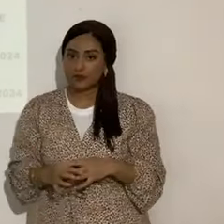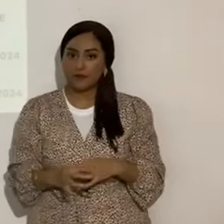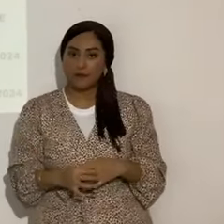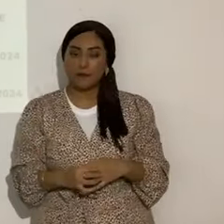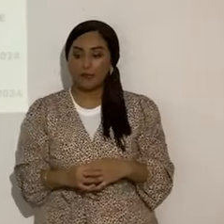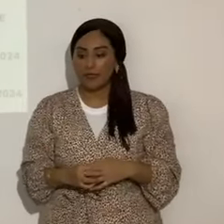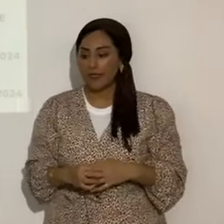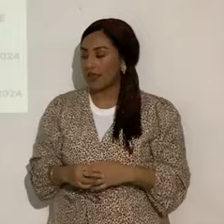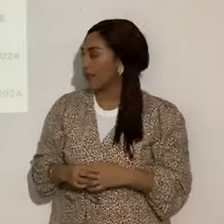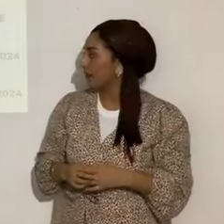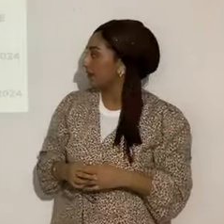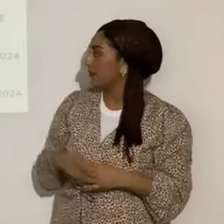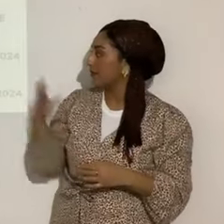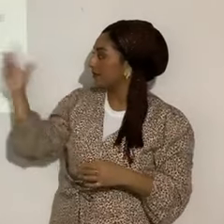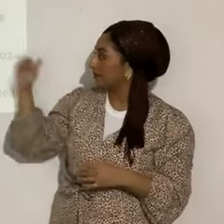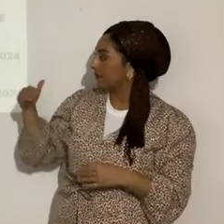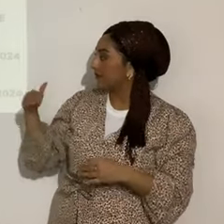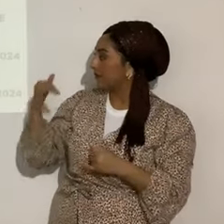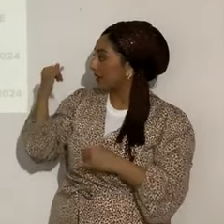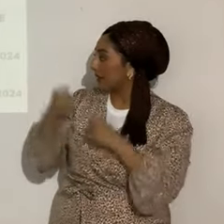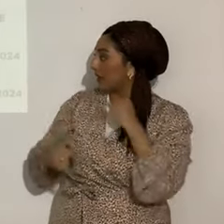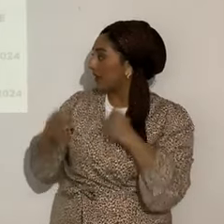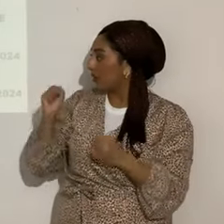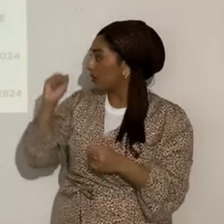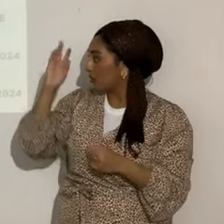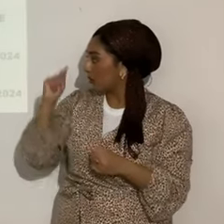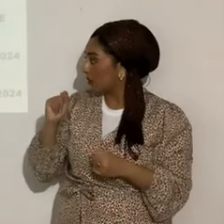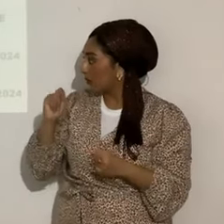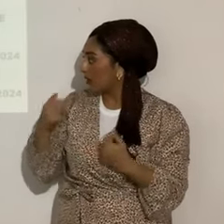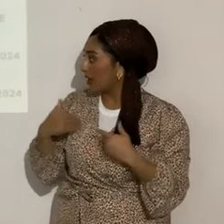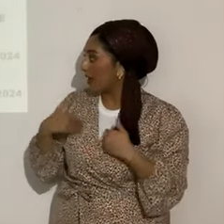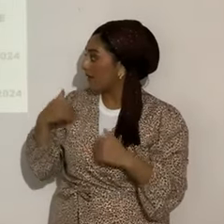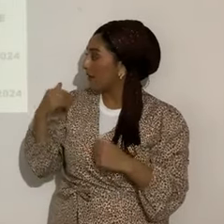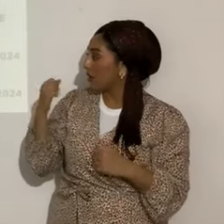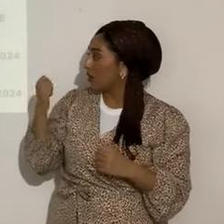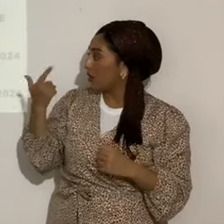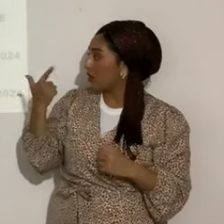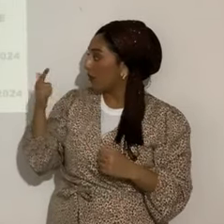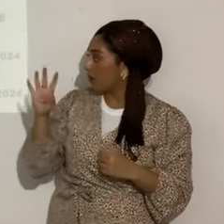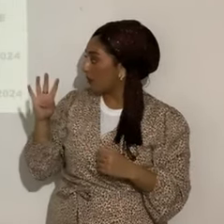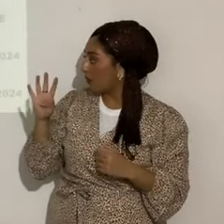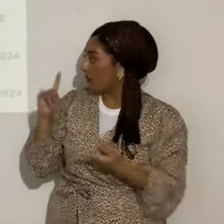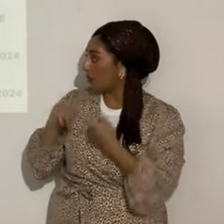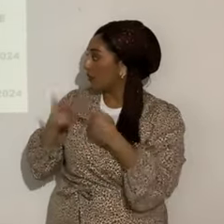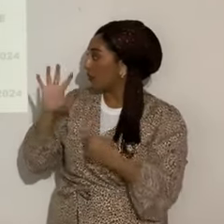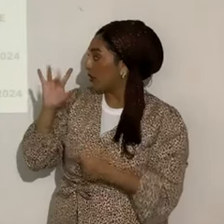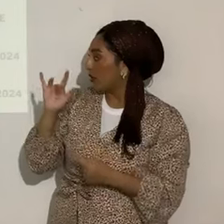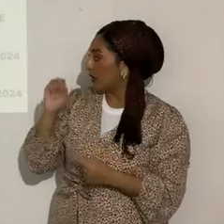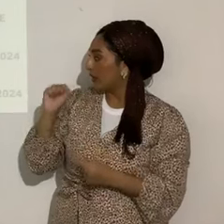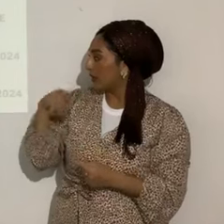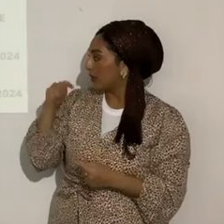4 de la tarde. Y el segundo Shabbat de Sukkot va a ser el martes 24 al miércoles 25.